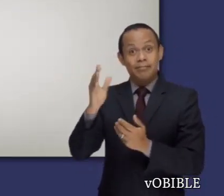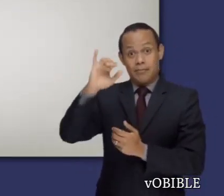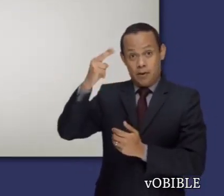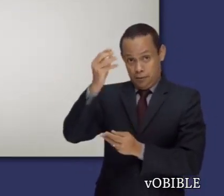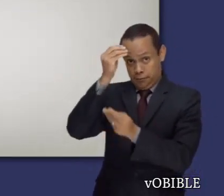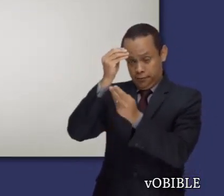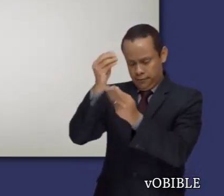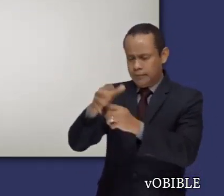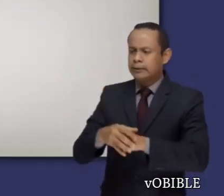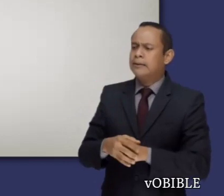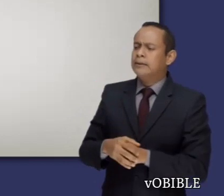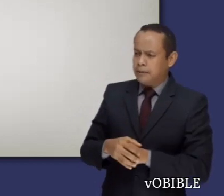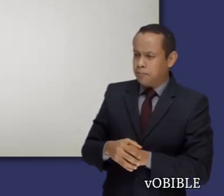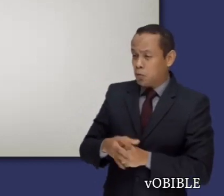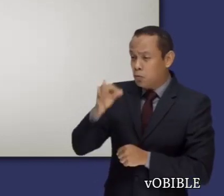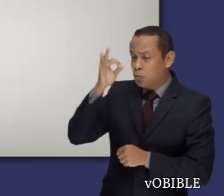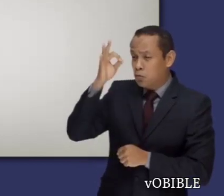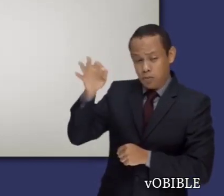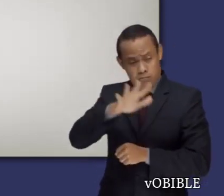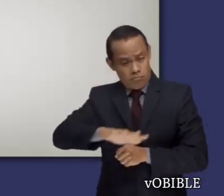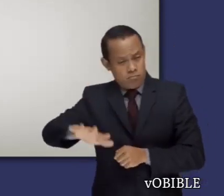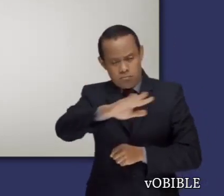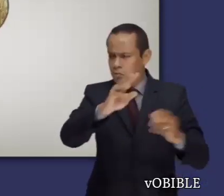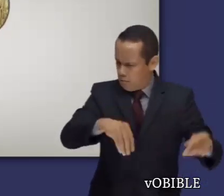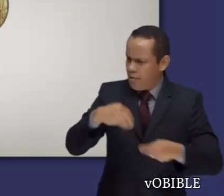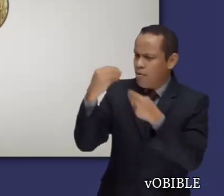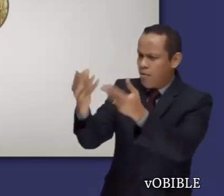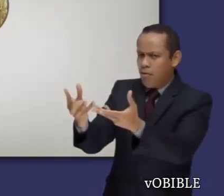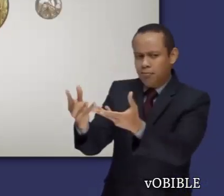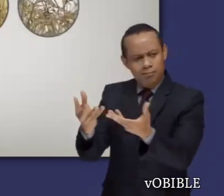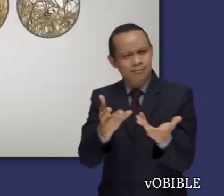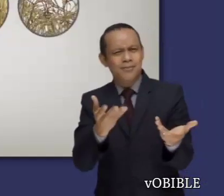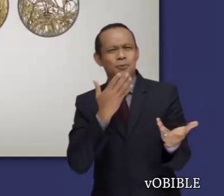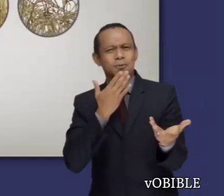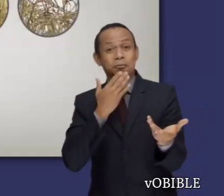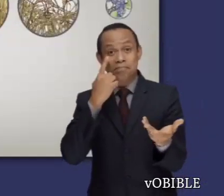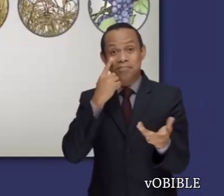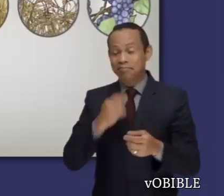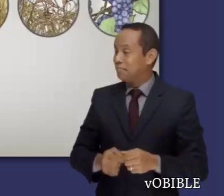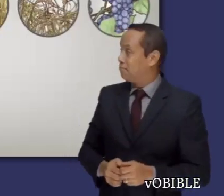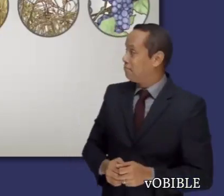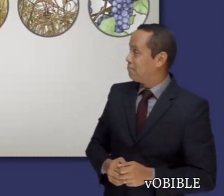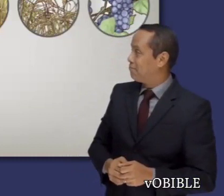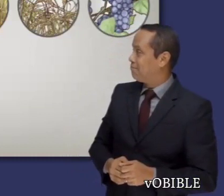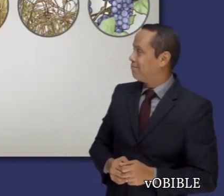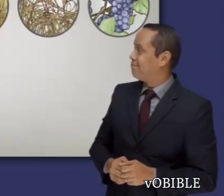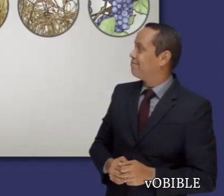como una buena tierra con corrientes de agua, trigo, cebada, vides,